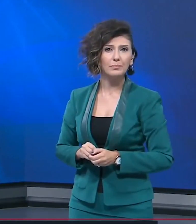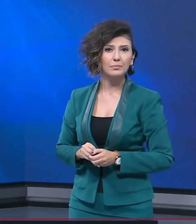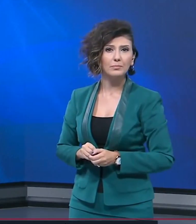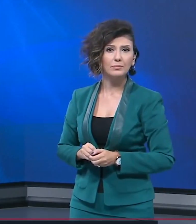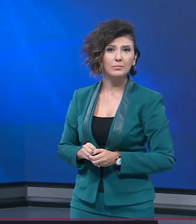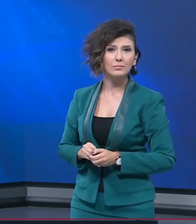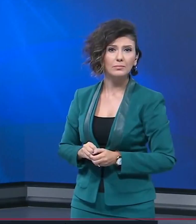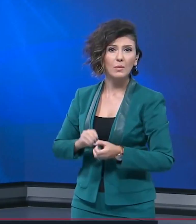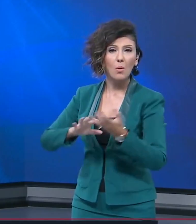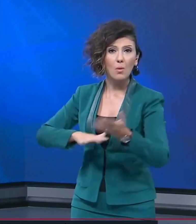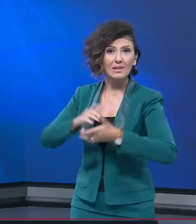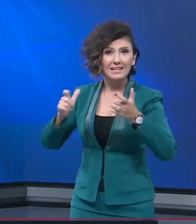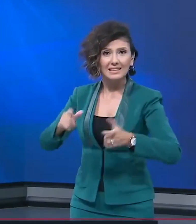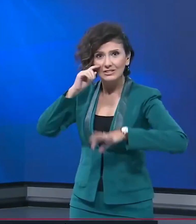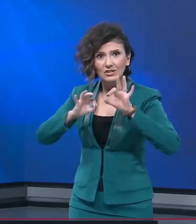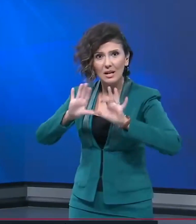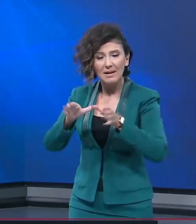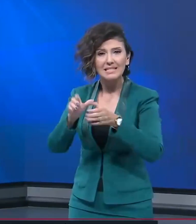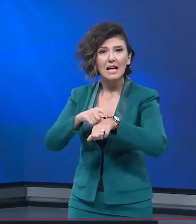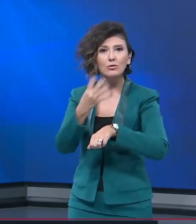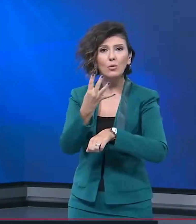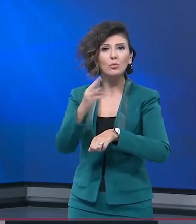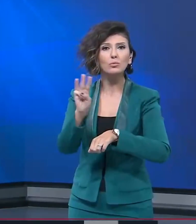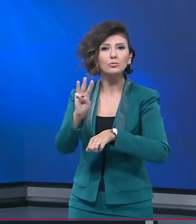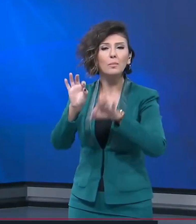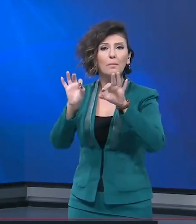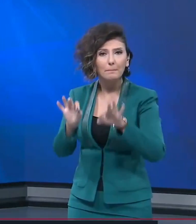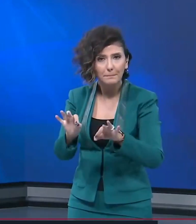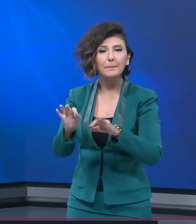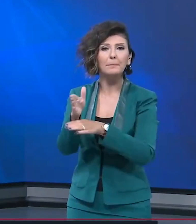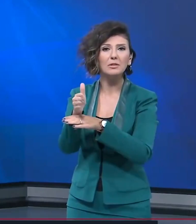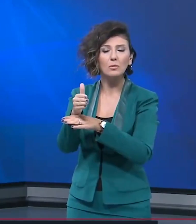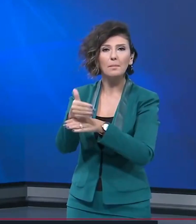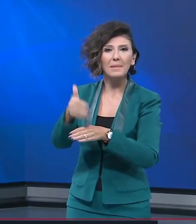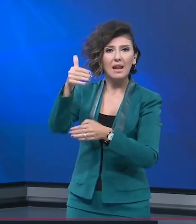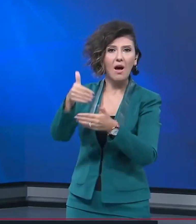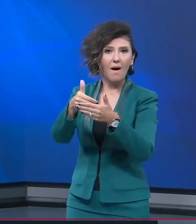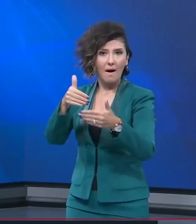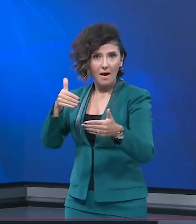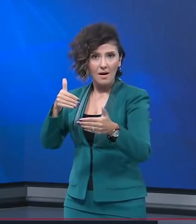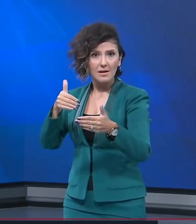Olay yeri inceleme ekipleri saat 4.30'da başkonsolosluk binasından ayrıldı.